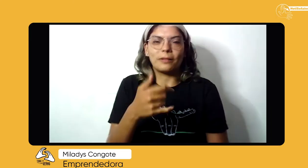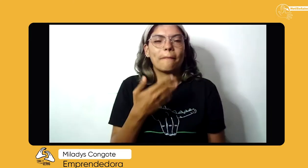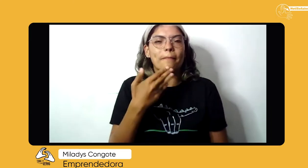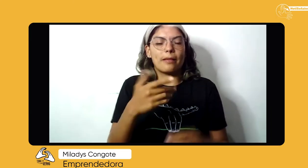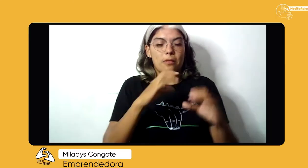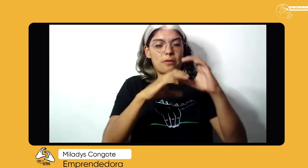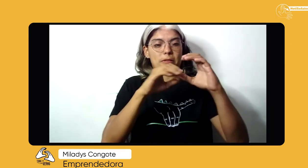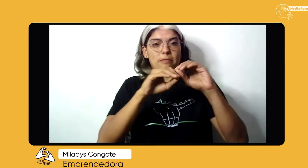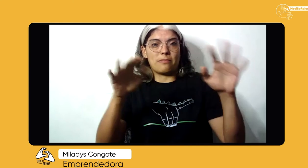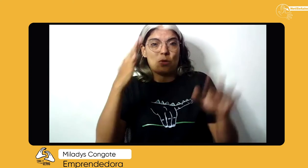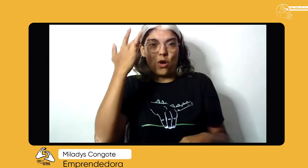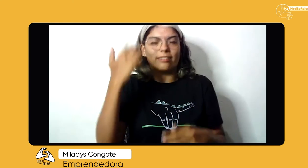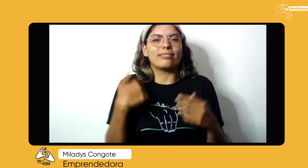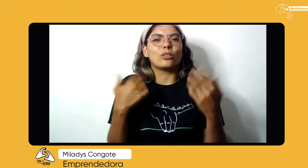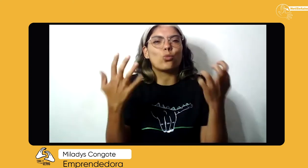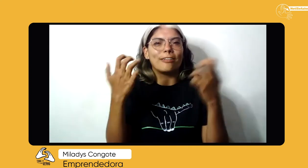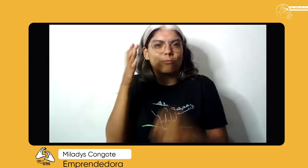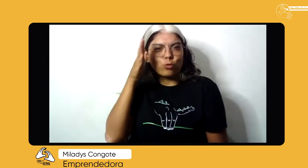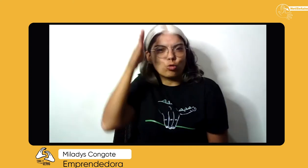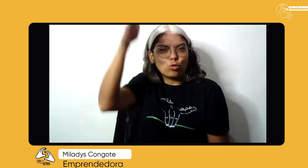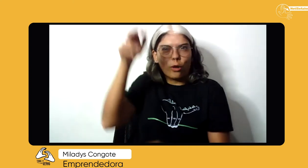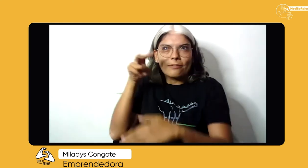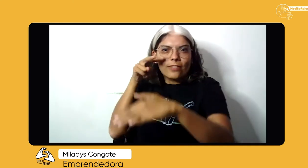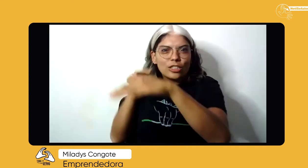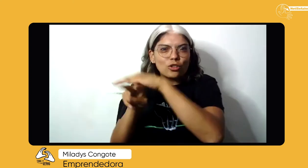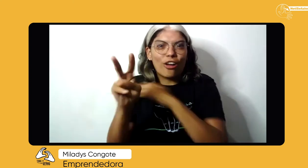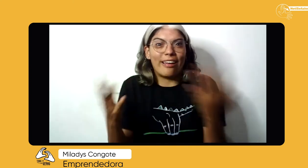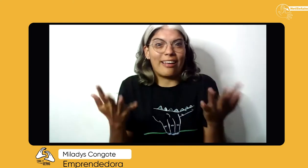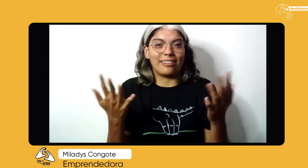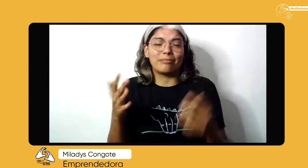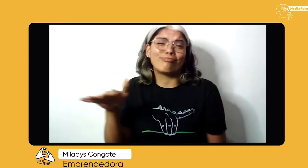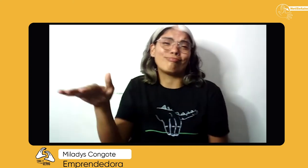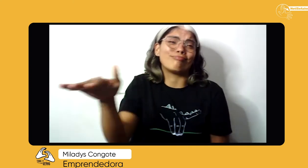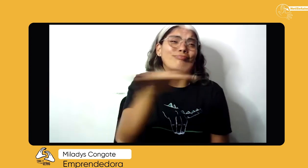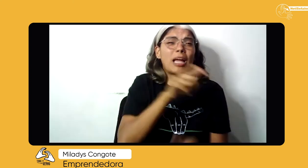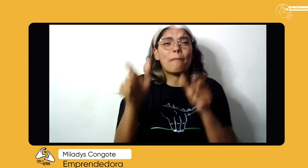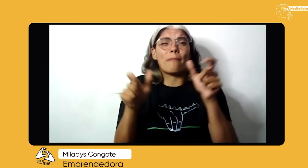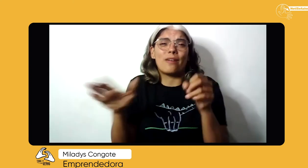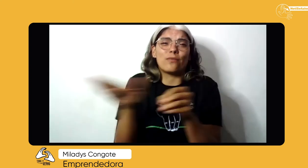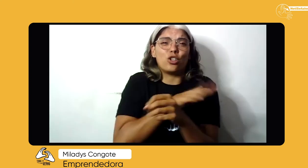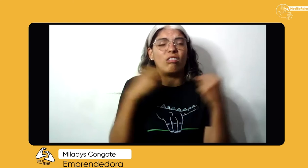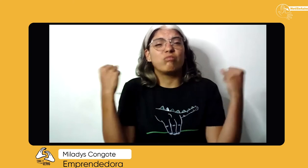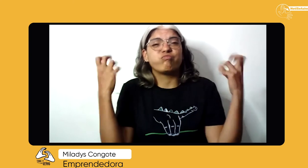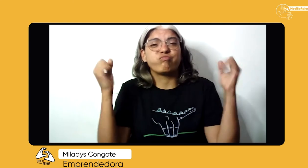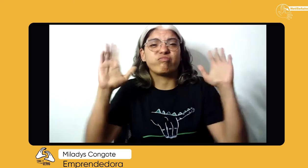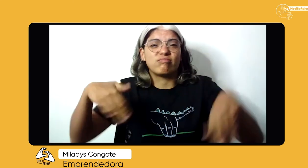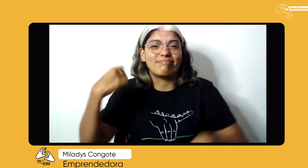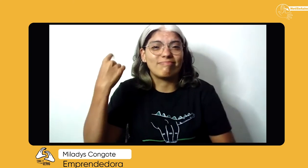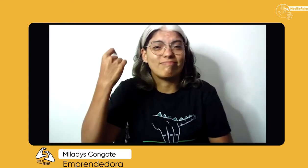Sí, gracias. En todo en señas lo que queremos, y nuestra visión es que la lengua de señas se difunda, que todas las personas